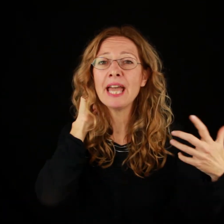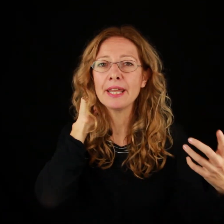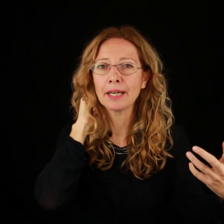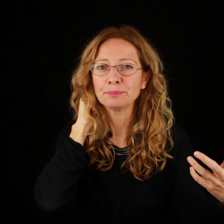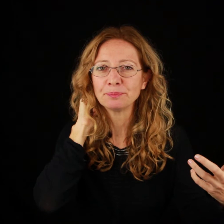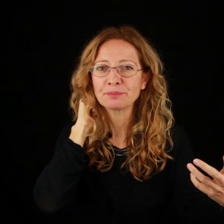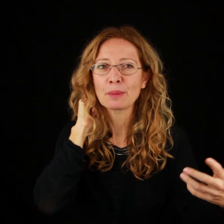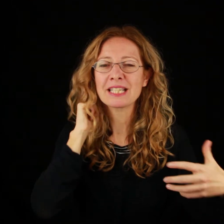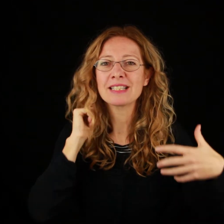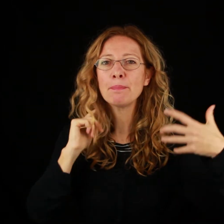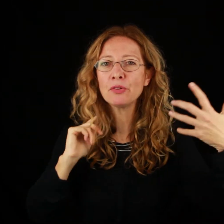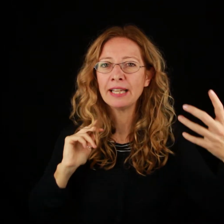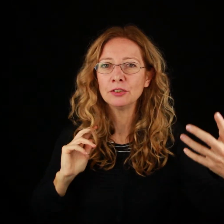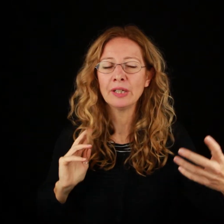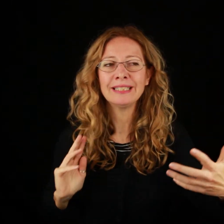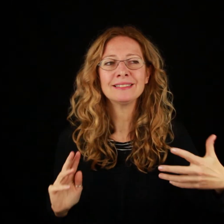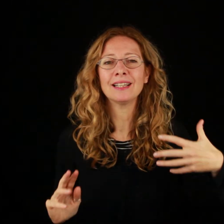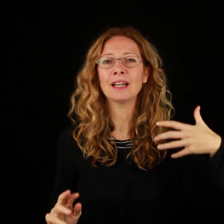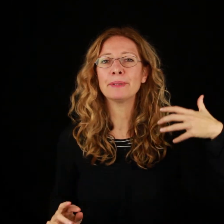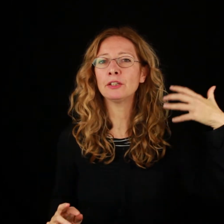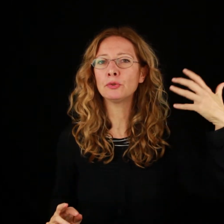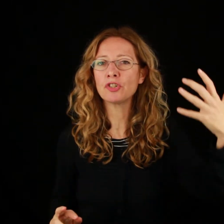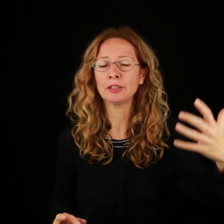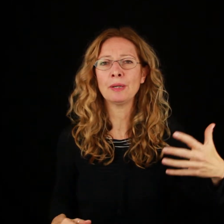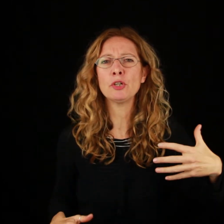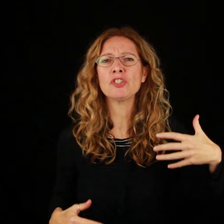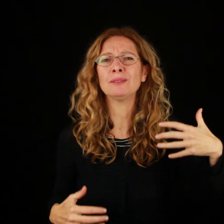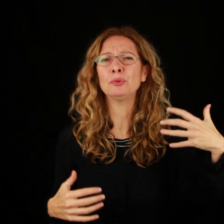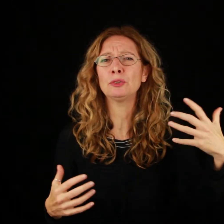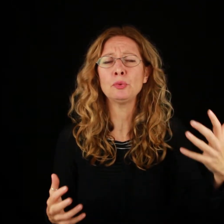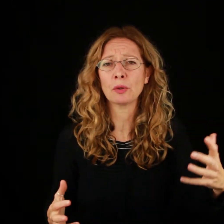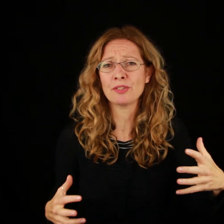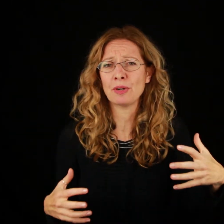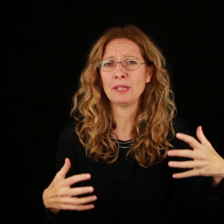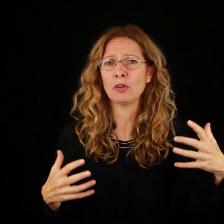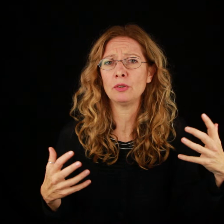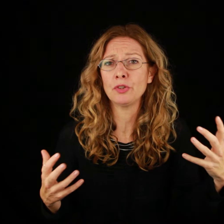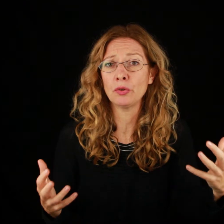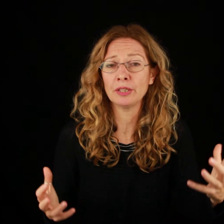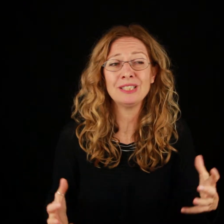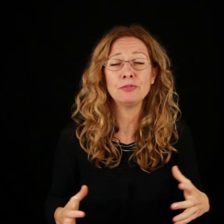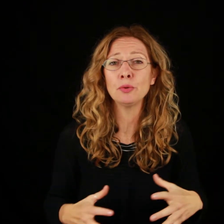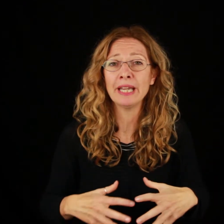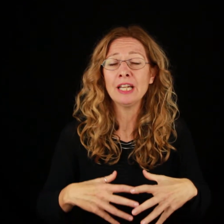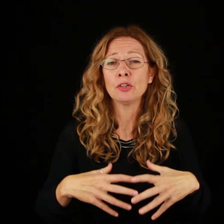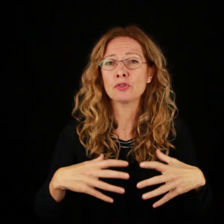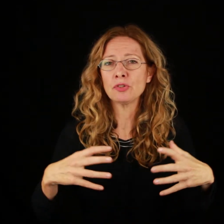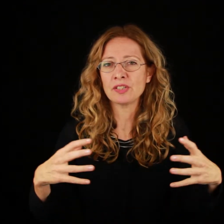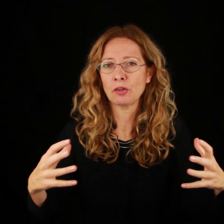piena perché sta piovendo ed è stata preannunciata una pioggia duratura, quasi una piccola alluvione, quindi il fiume non solo si sta